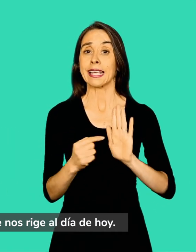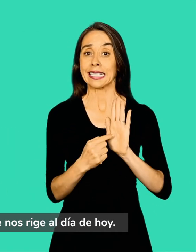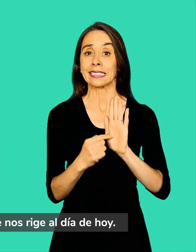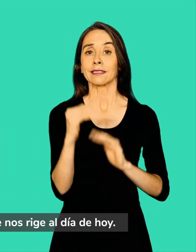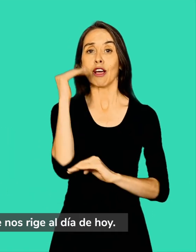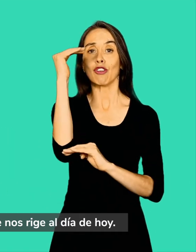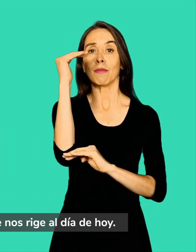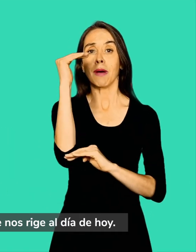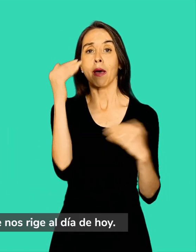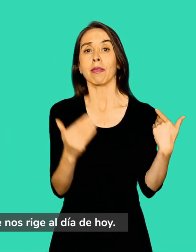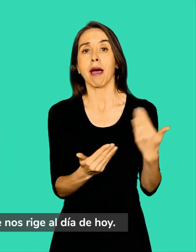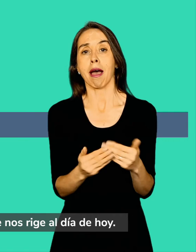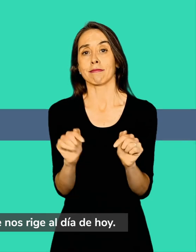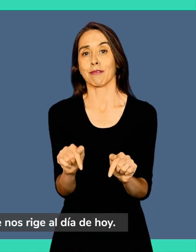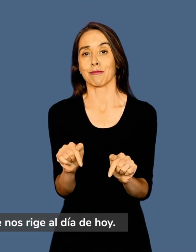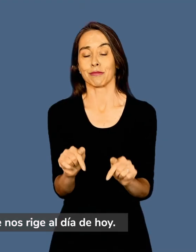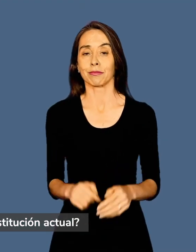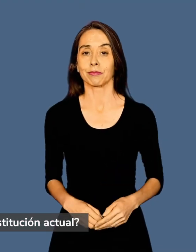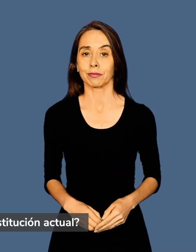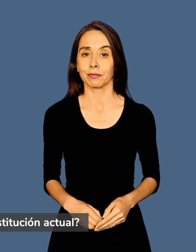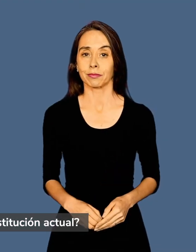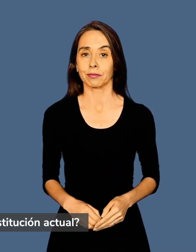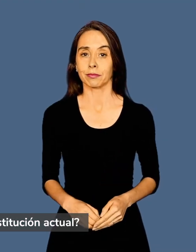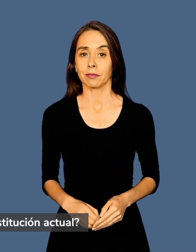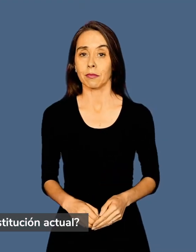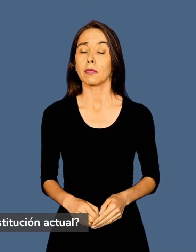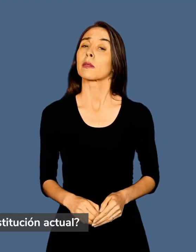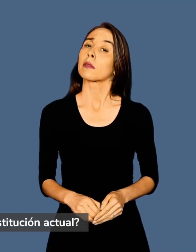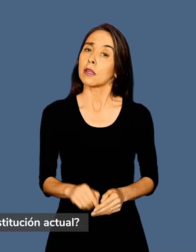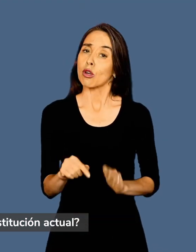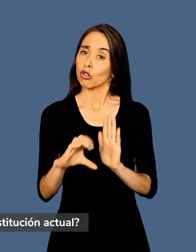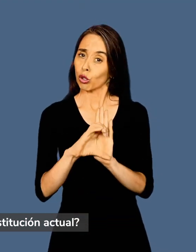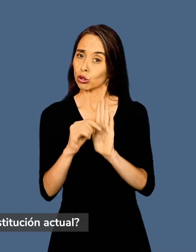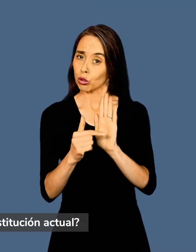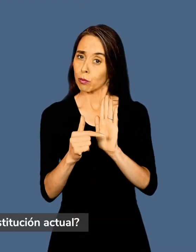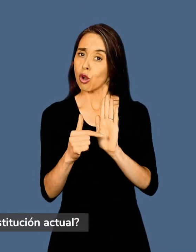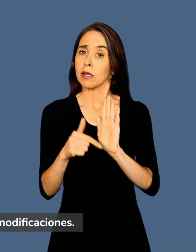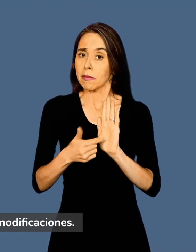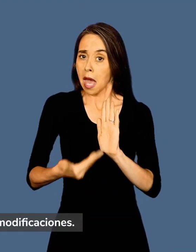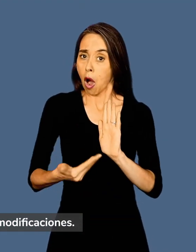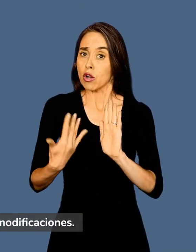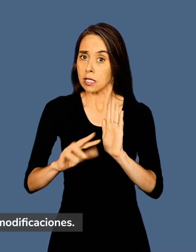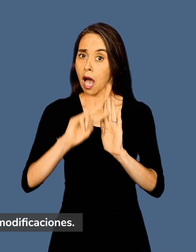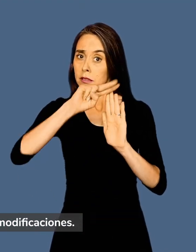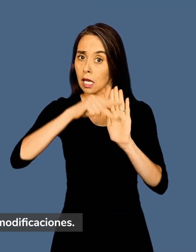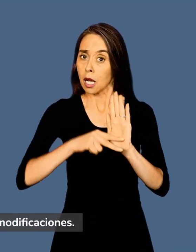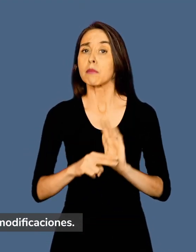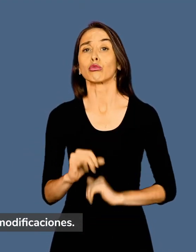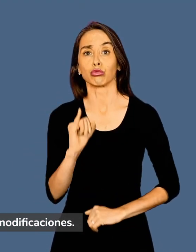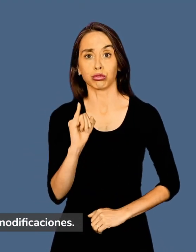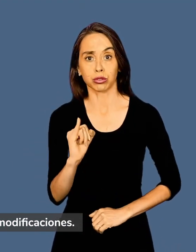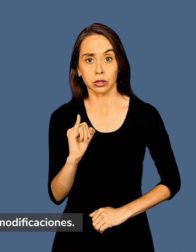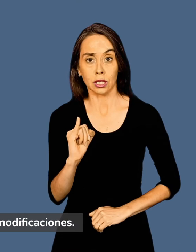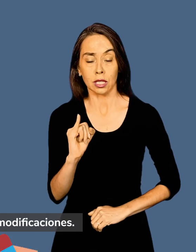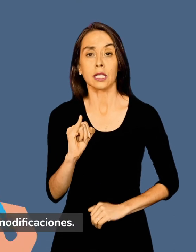al día de hoy. ¿Se ha modificado la Constitución actual? Sí, ha sufrido más de 50